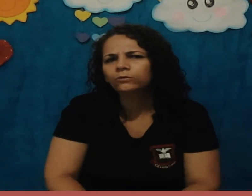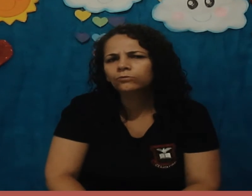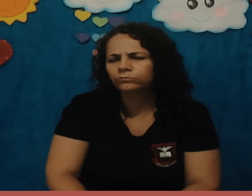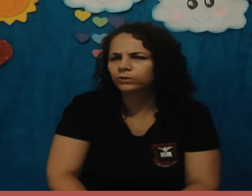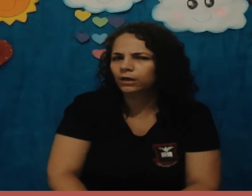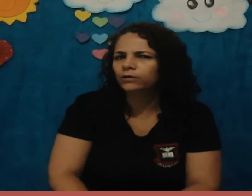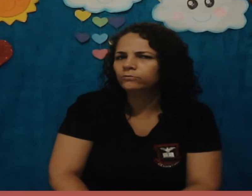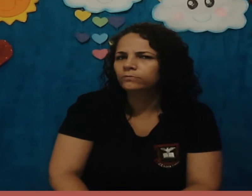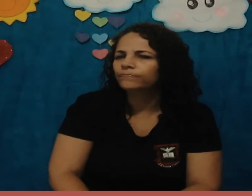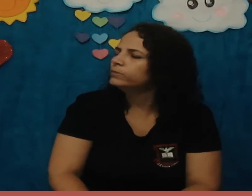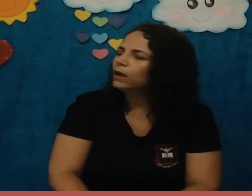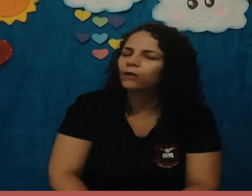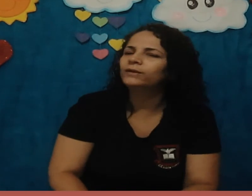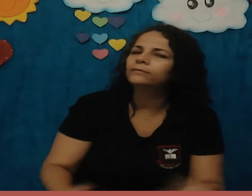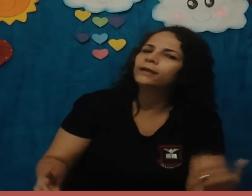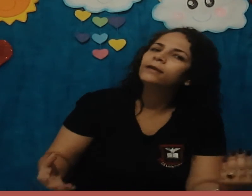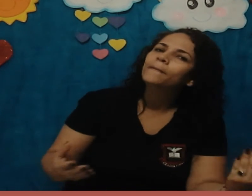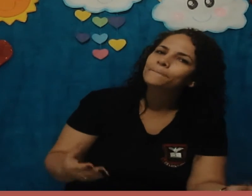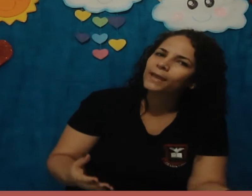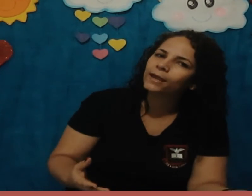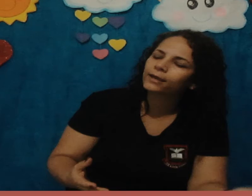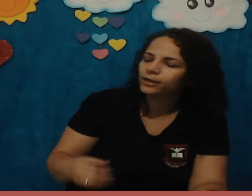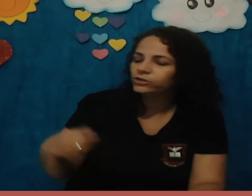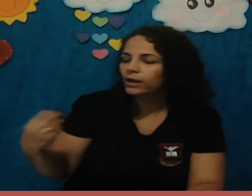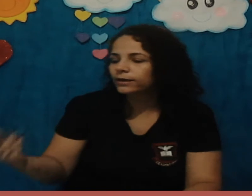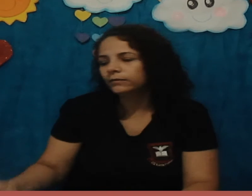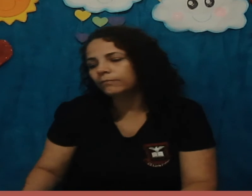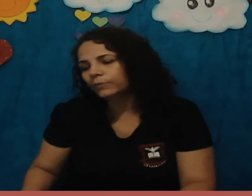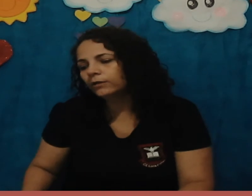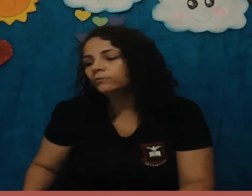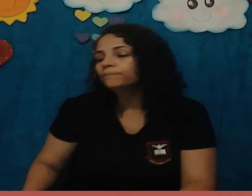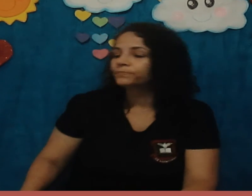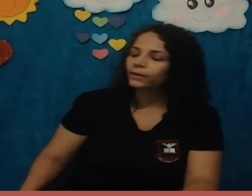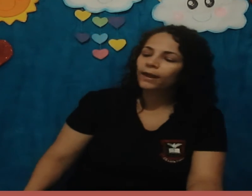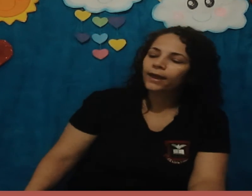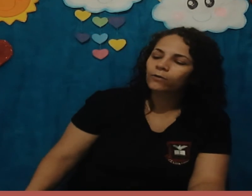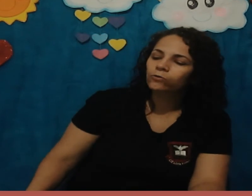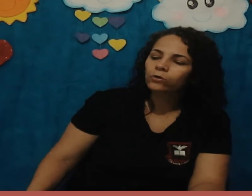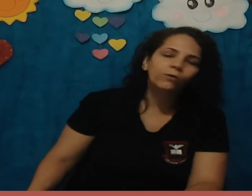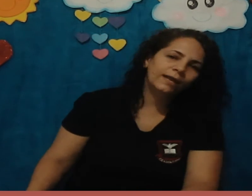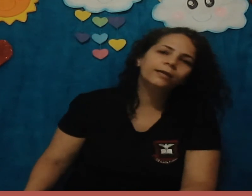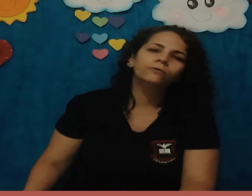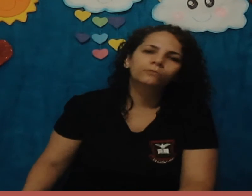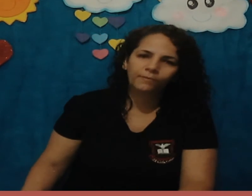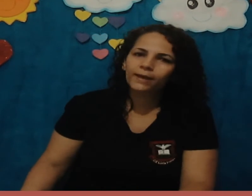O tucano? Não, ele tem penas. Quem tem pelo é o coelhinho, não é?